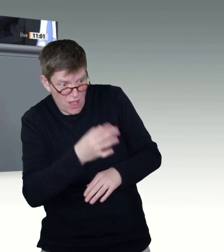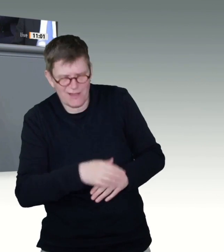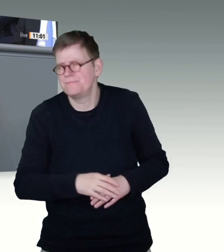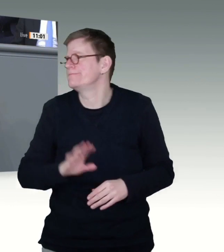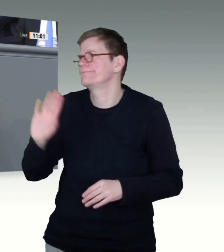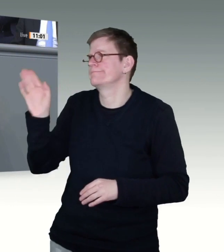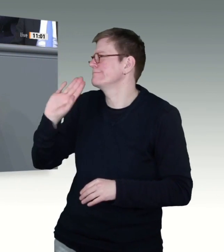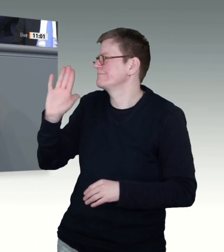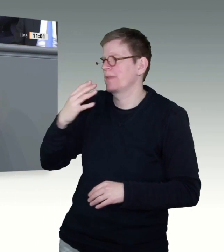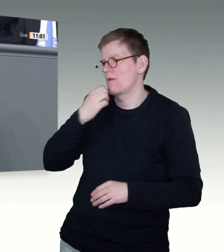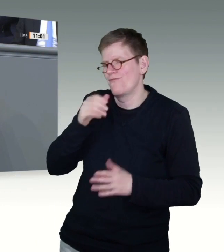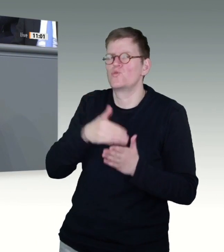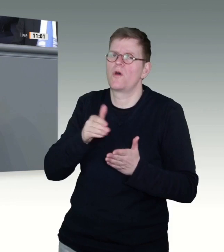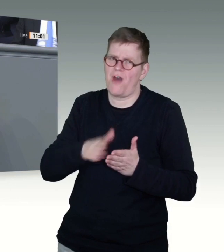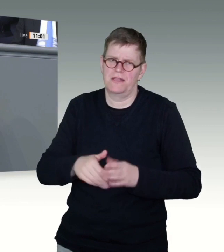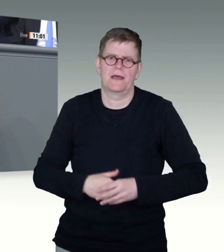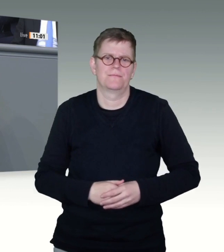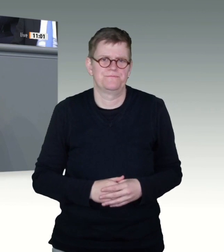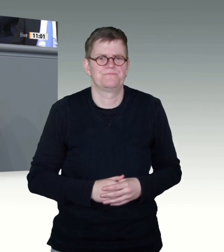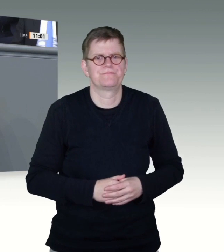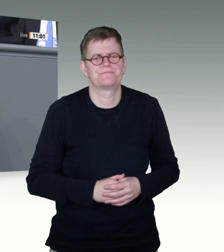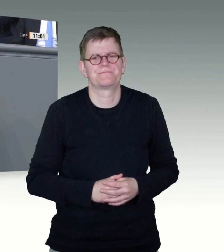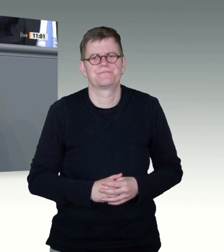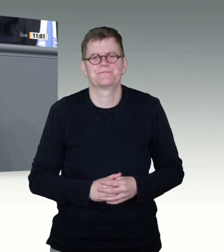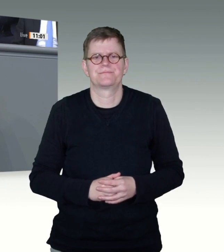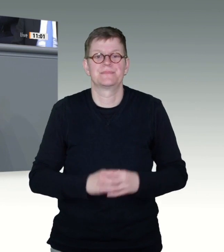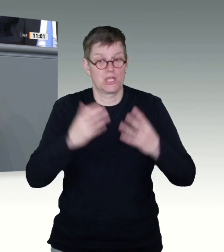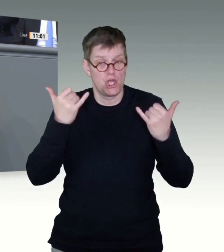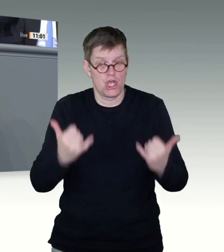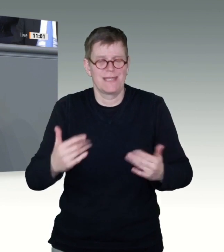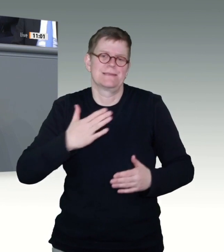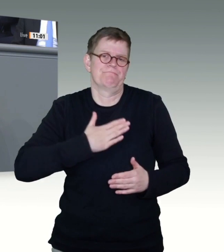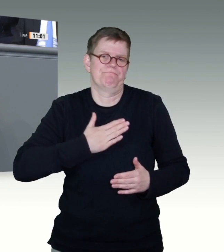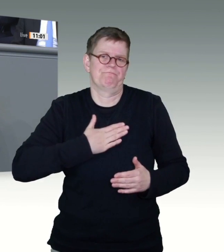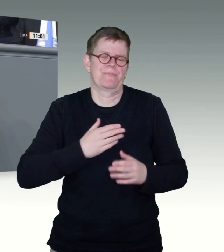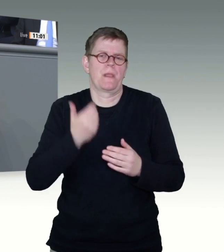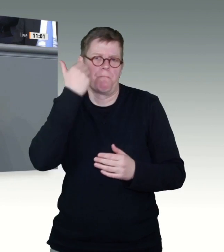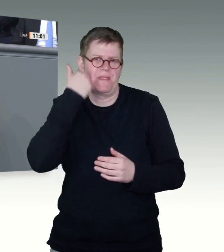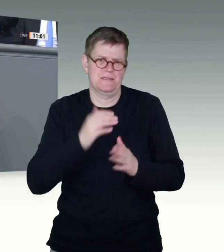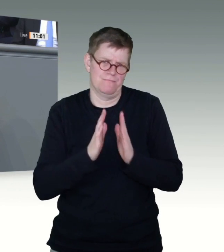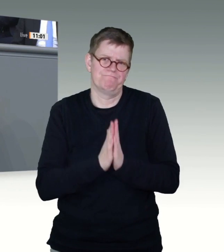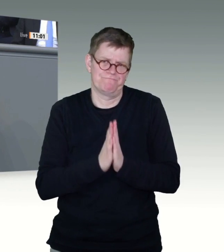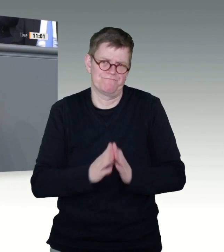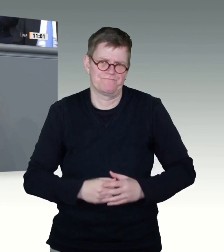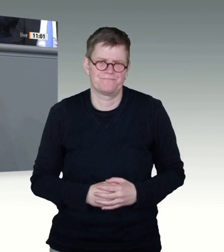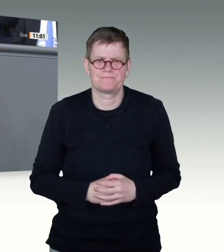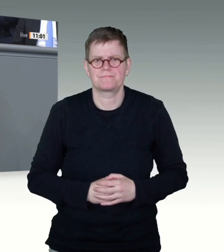Damen und Herren, nun ende ich mit meiner Bitte. Wir alle spüren eine große und natürlich auch teilweise berechtigte Unzufriedenheit